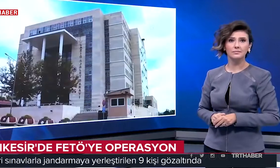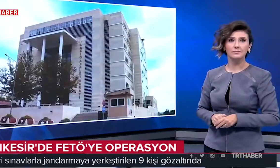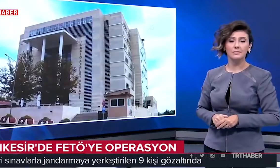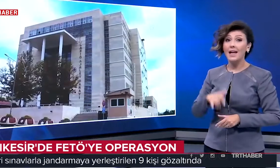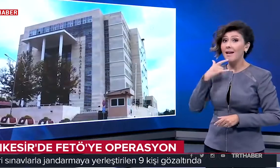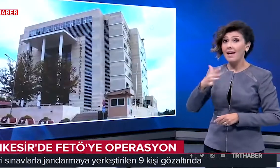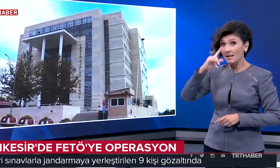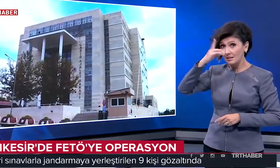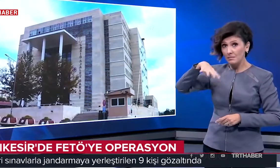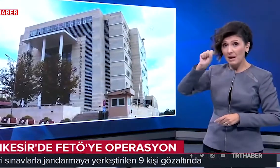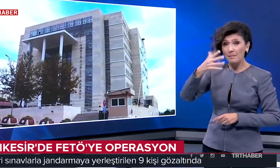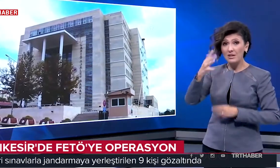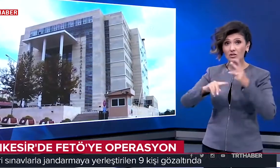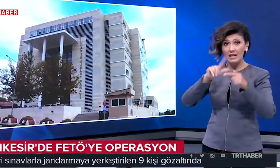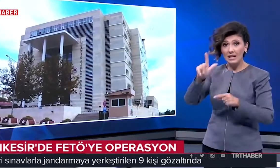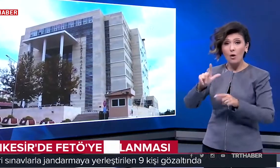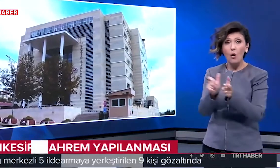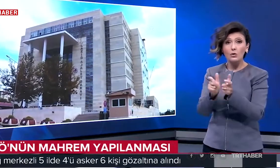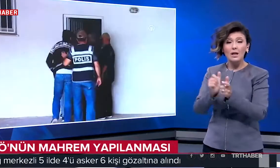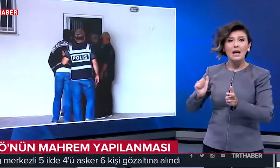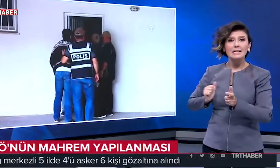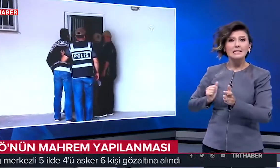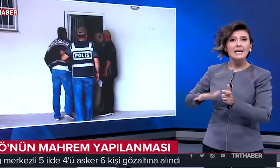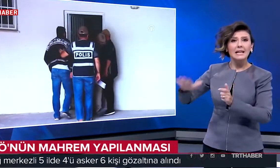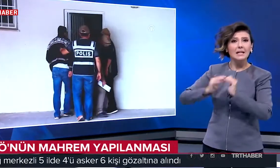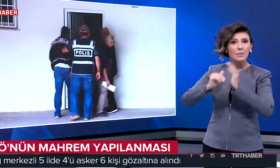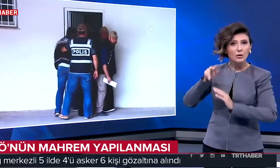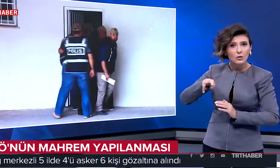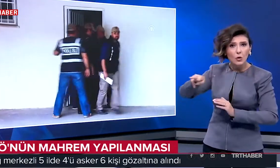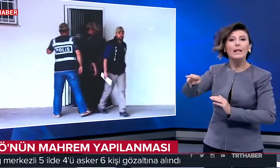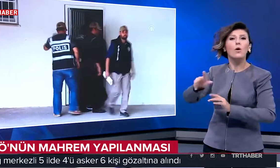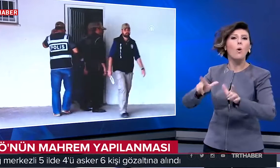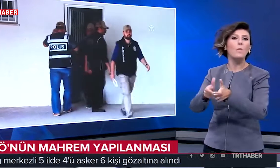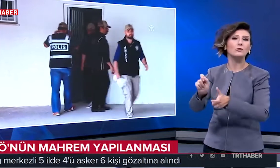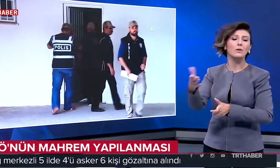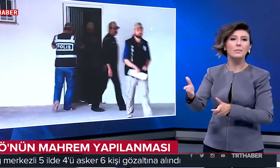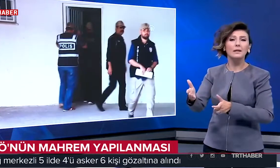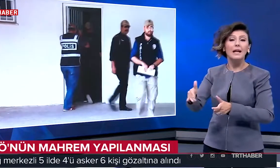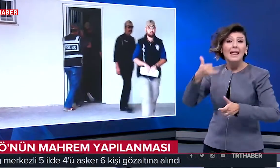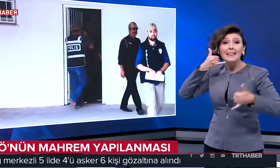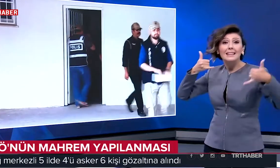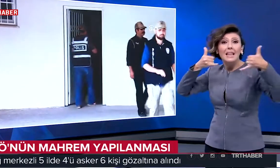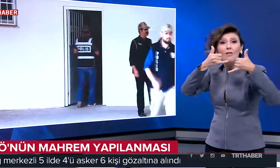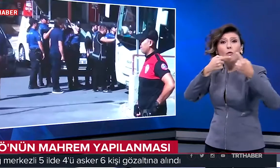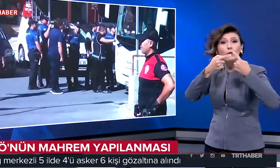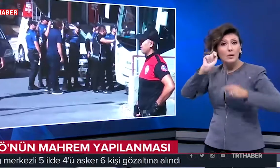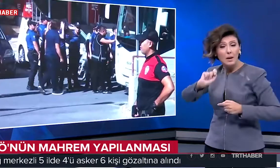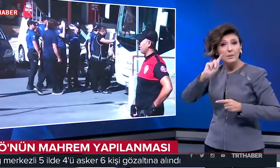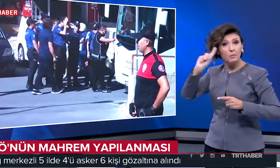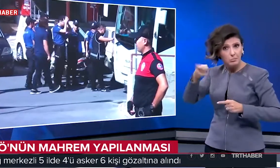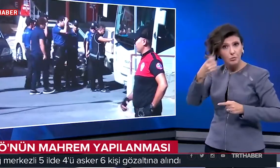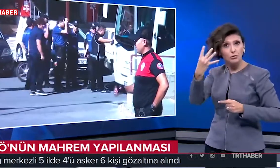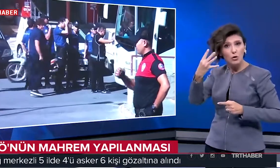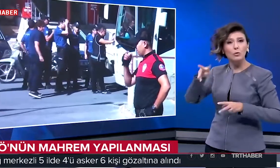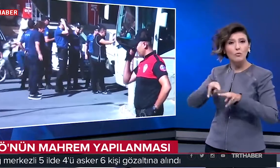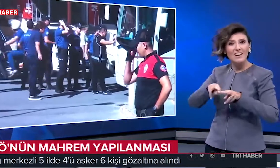Elazığ merkezli 5 ilde de örgütün askeri mahrem yapılanmasına yönelik operasyonlar yapıldı. Ankiserlü telefonla görüşme yaptıkları tespit